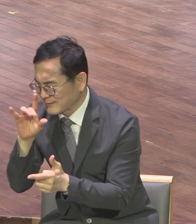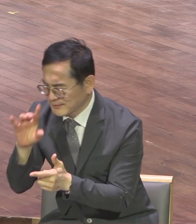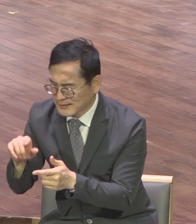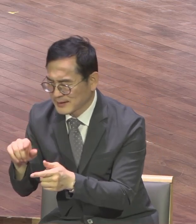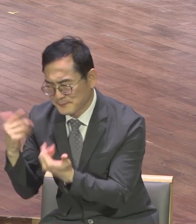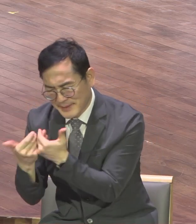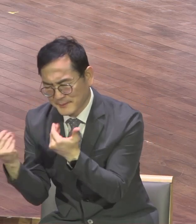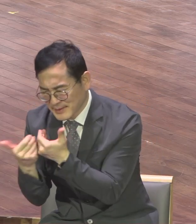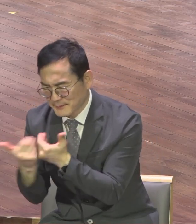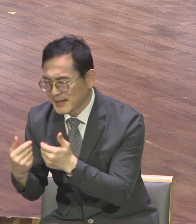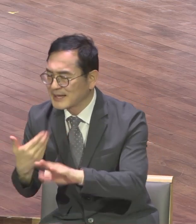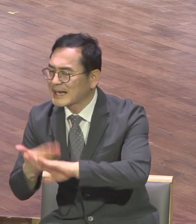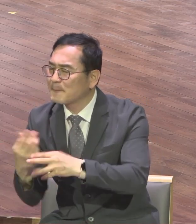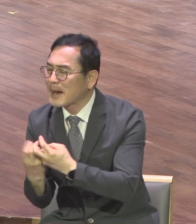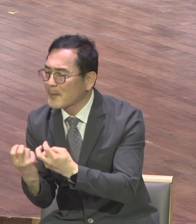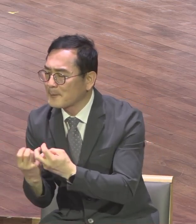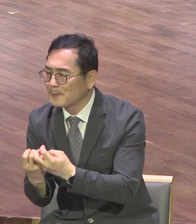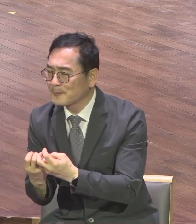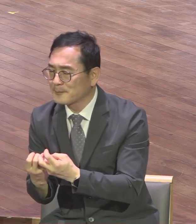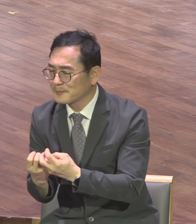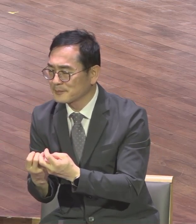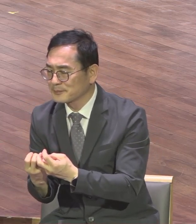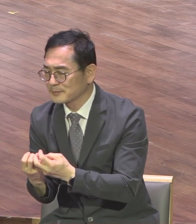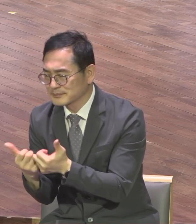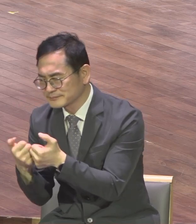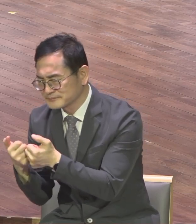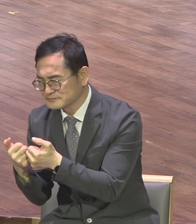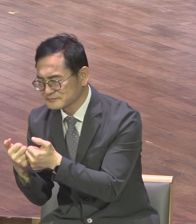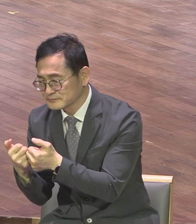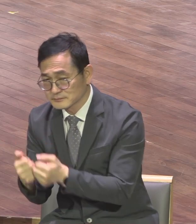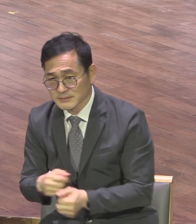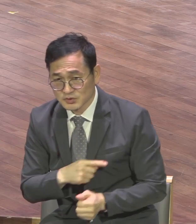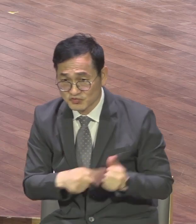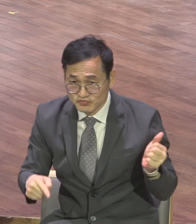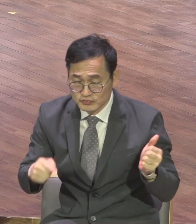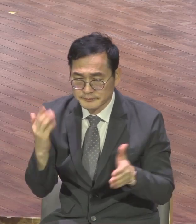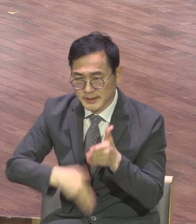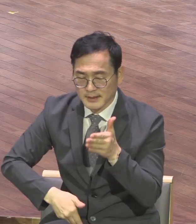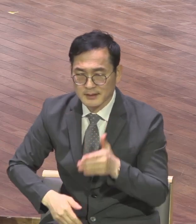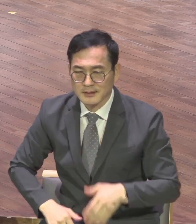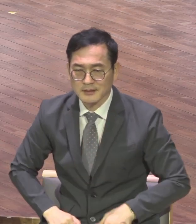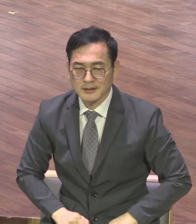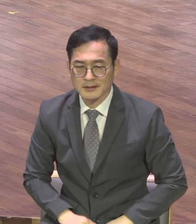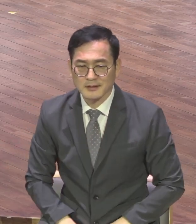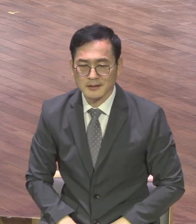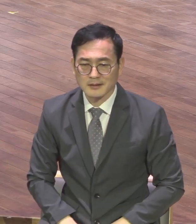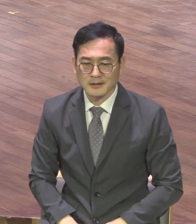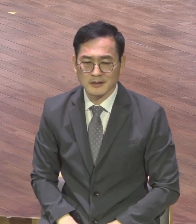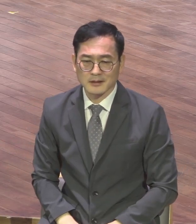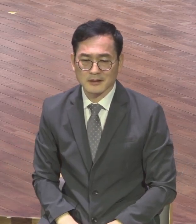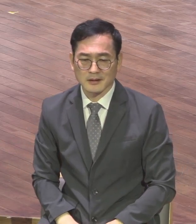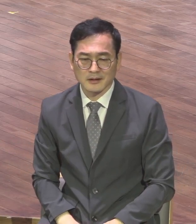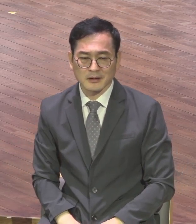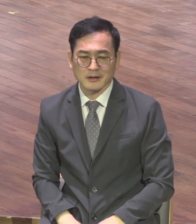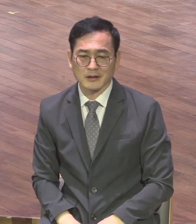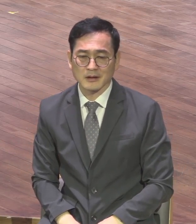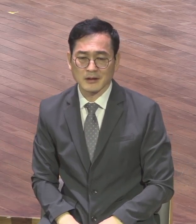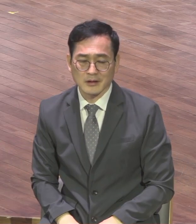방법으로 찾아 이 섬에 상륙하게 되는데 단순한 것 같지만요 누가가 이렇게 상륙하게 옆에서 보면서 기록한